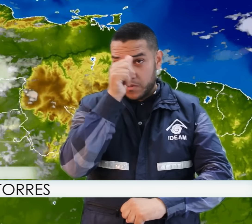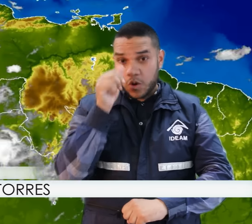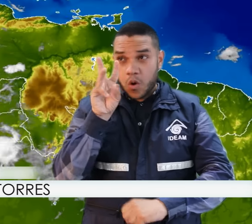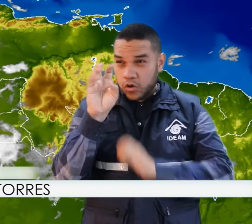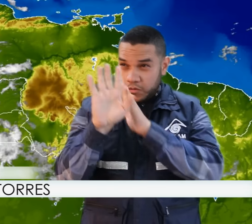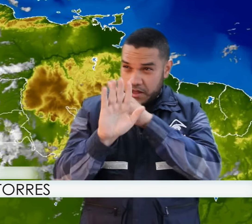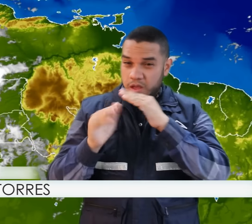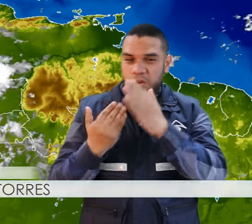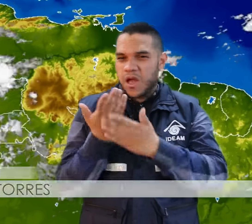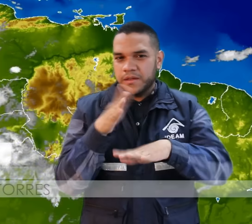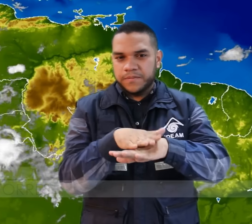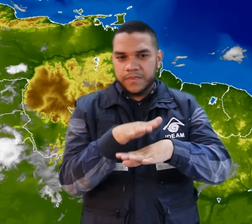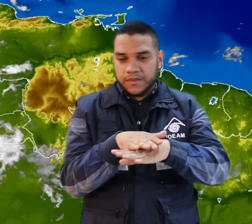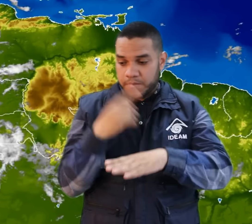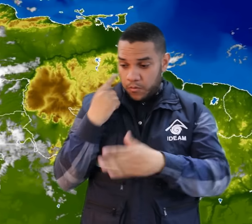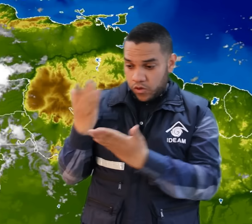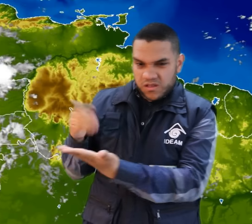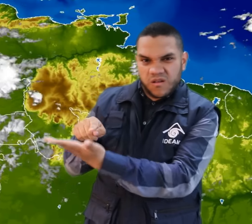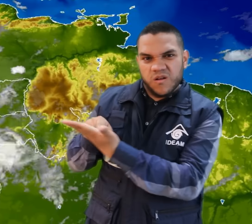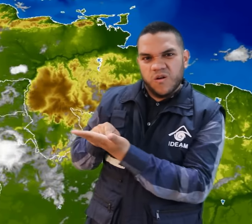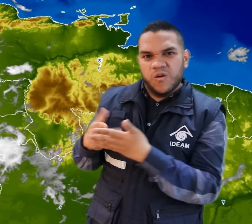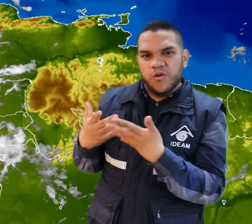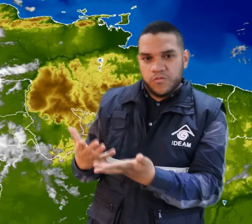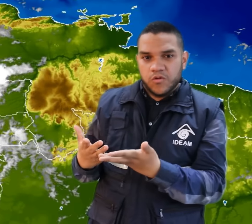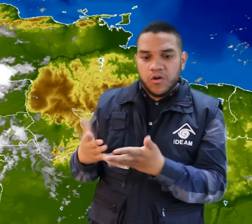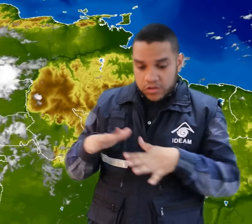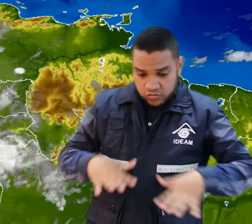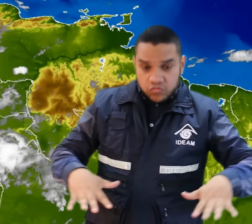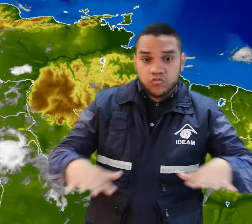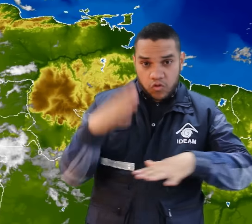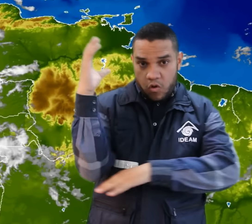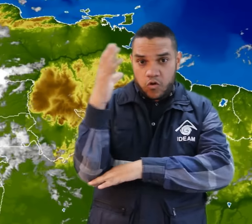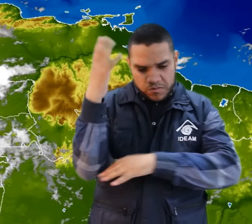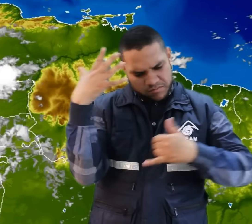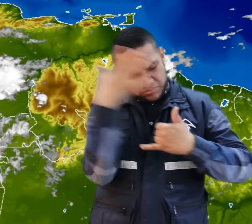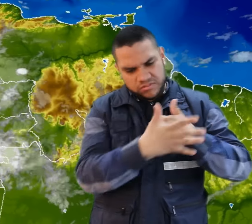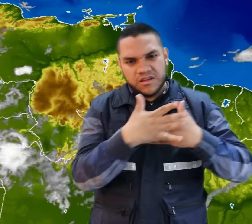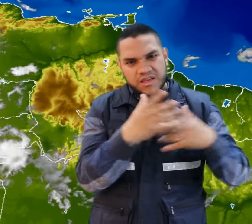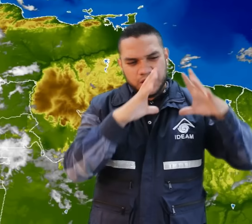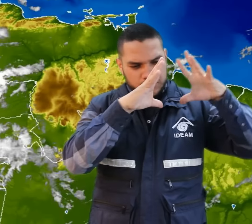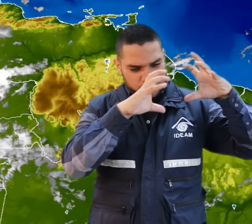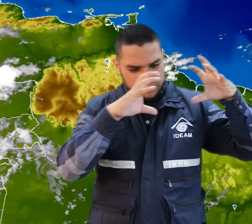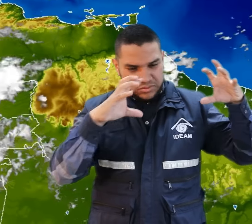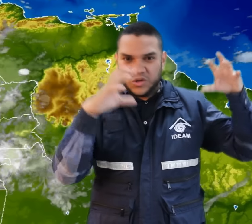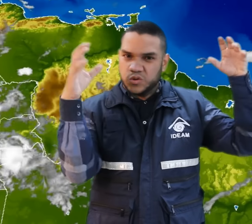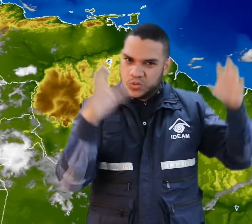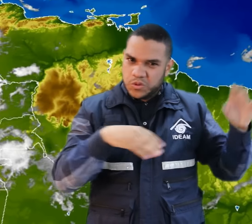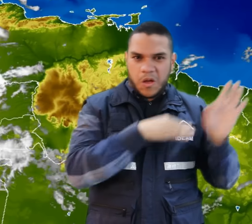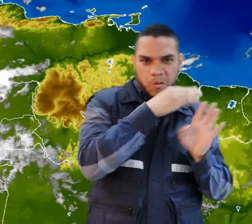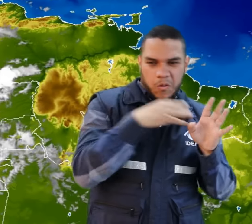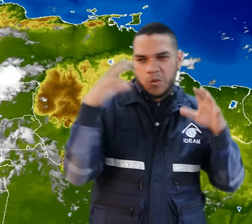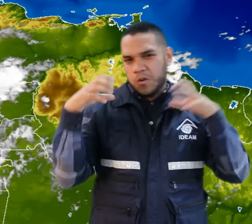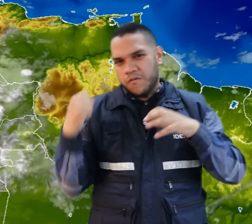De acuerdo a las imágenes satelitales, gran parte del territorio nacional ha presentado condiciones nubosas y lluvias de variedad